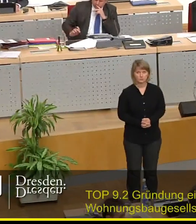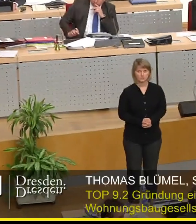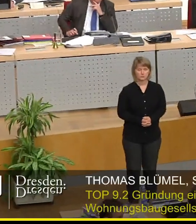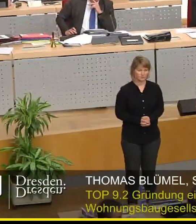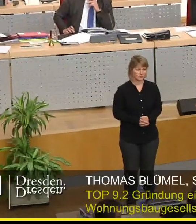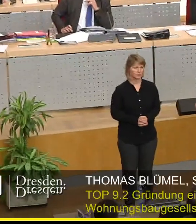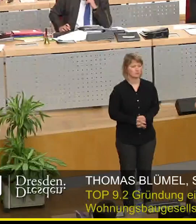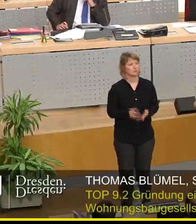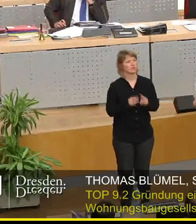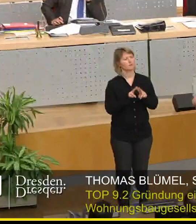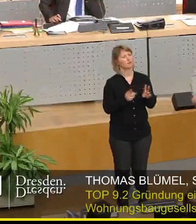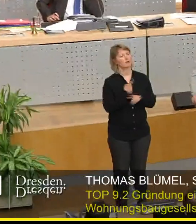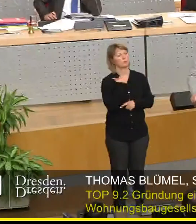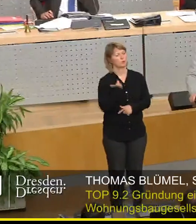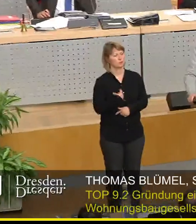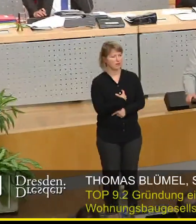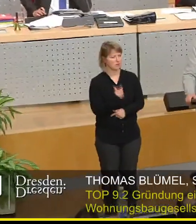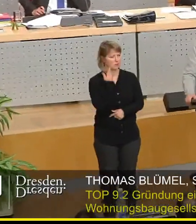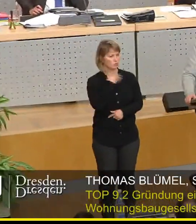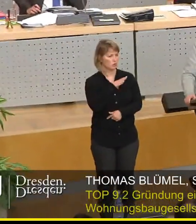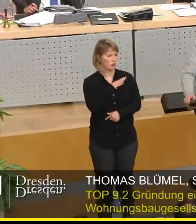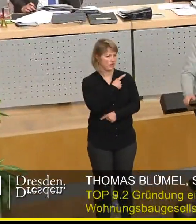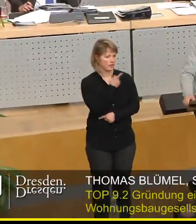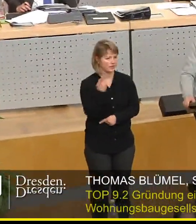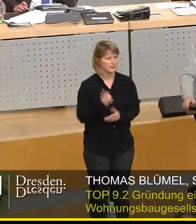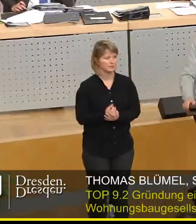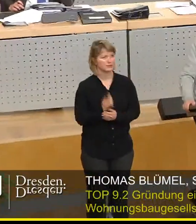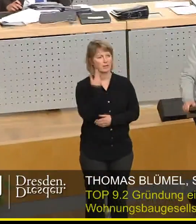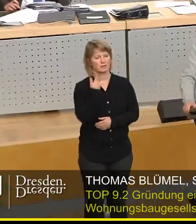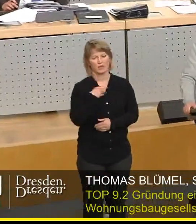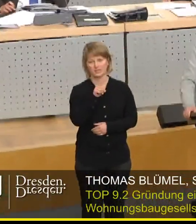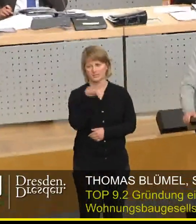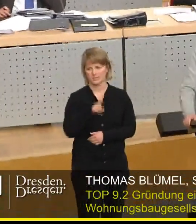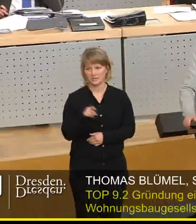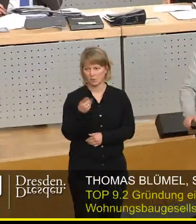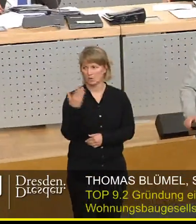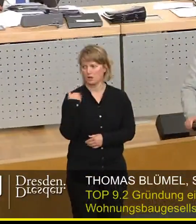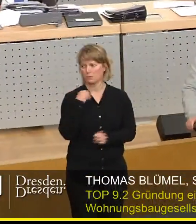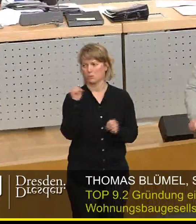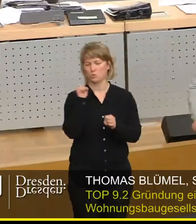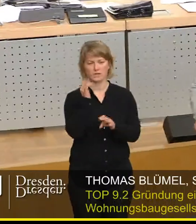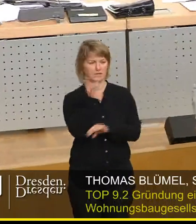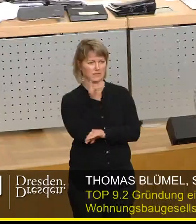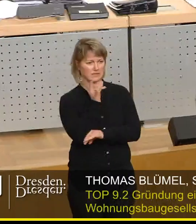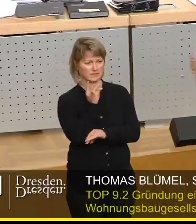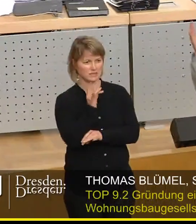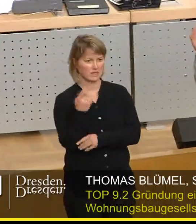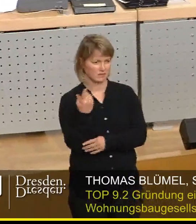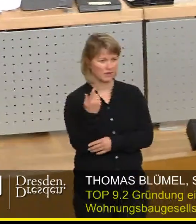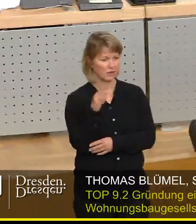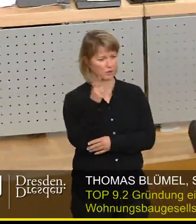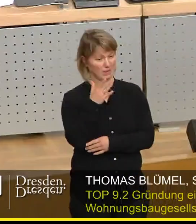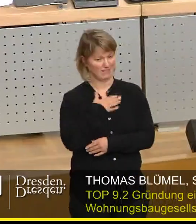Sehr geehrter Herr Oberbürgermeister, liebe Kolleginnen und Kollegen, lieber Zastrow, wenn Sie so viel Kritik üben an der Vorlage Ihres